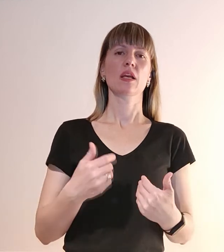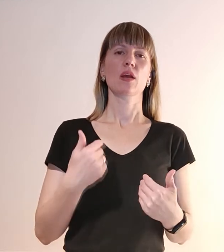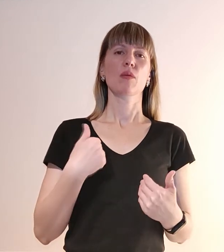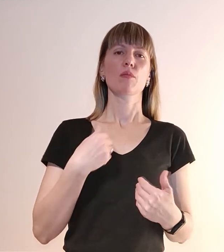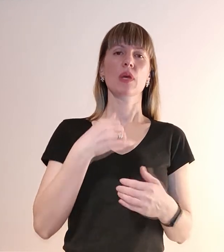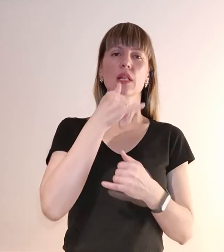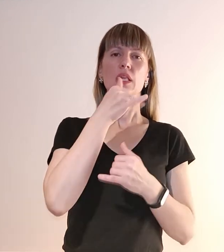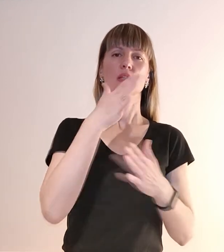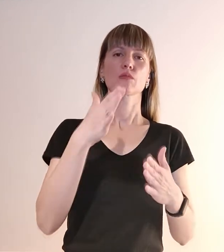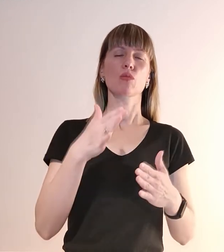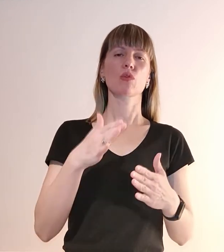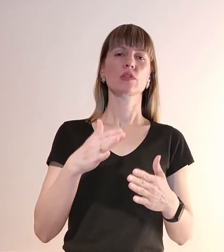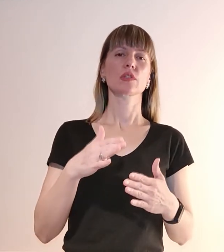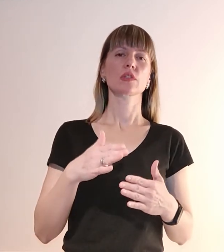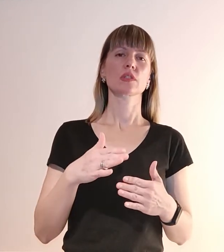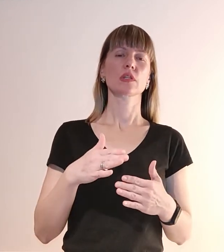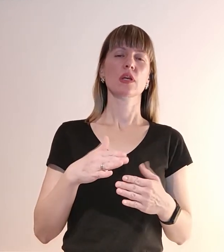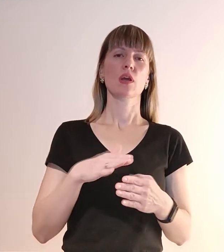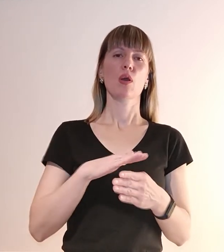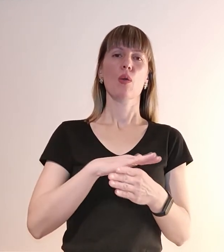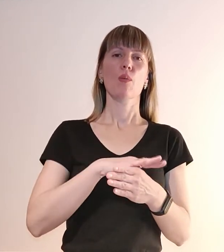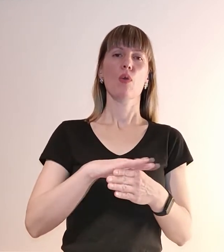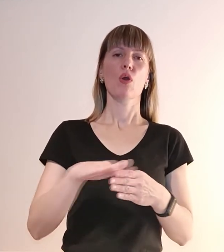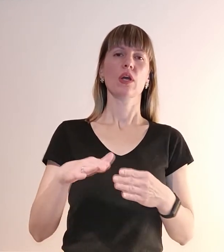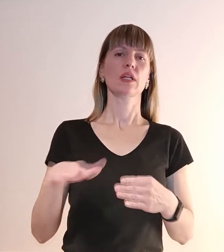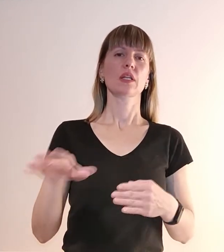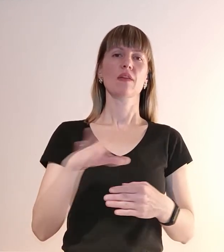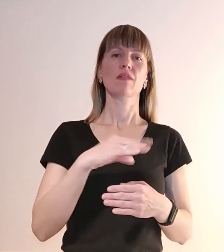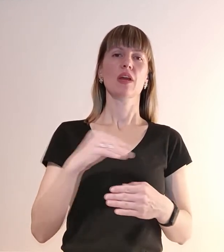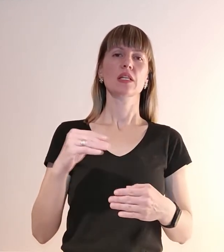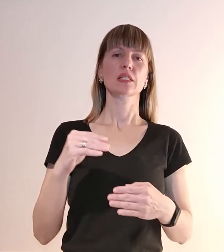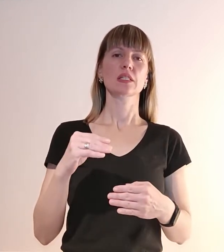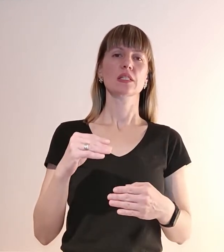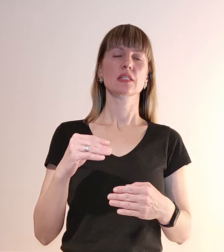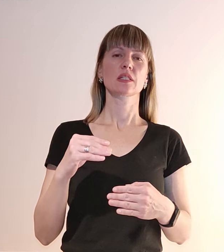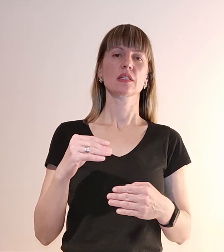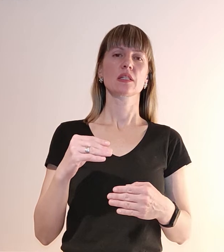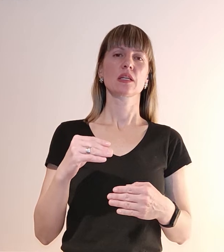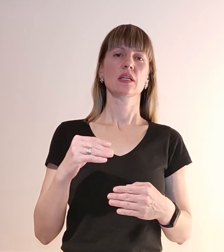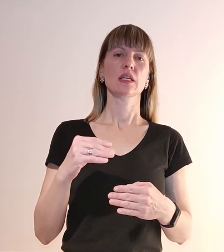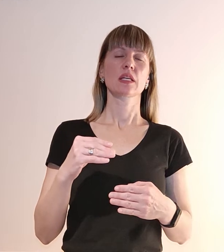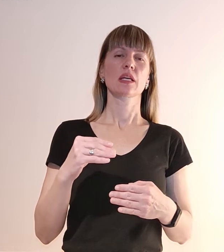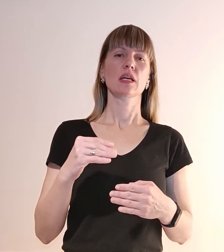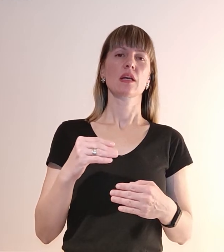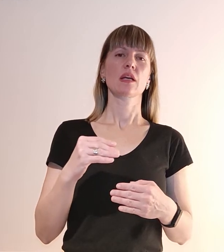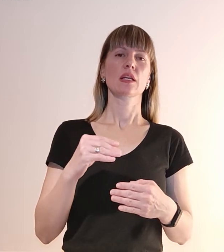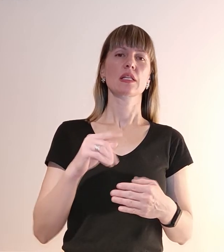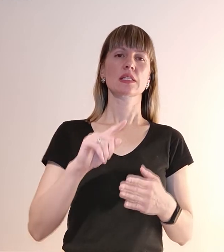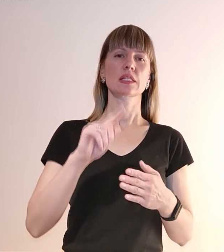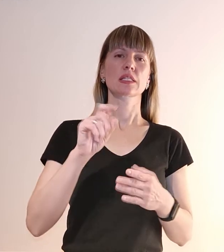в змозі покрити усі запити, тому що ми не маємо так